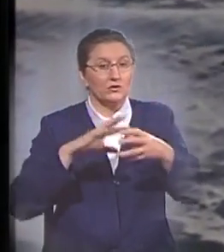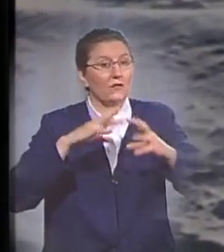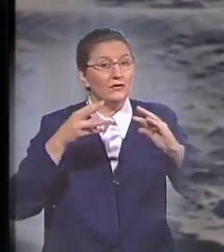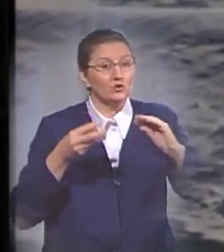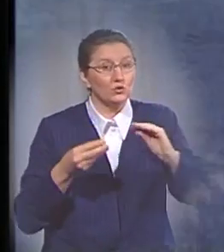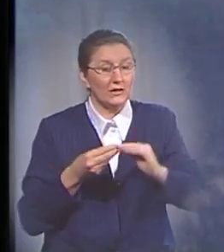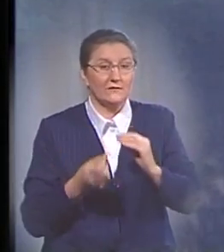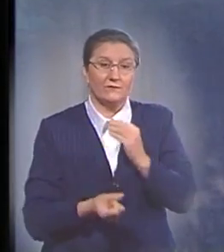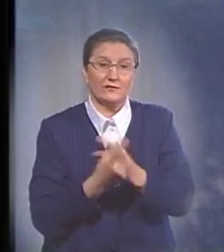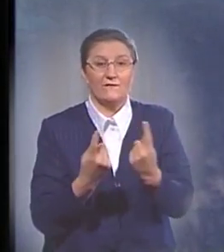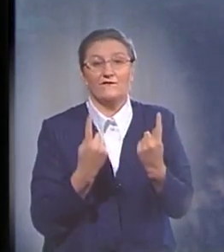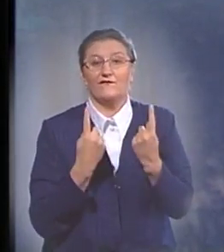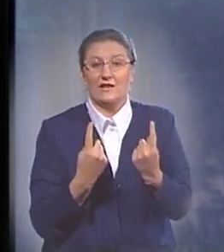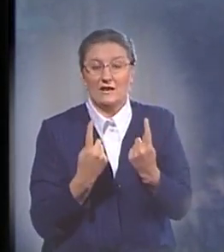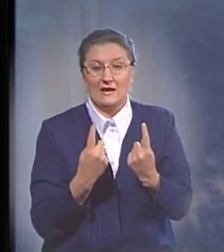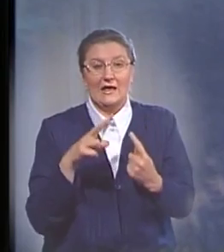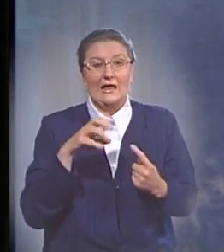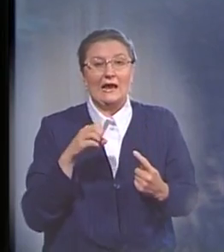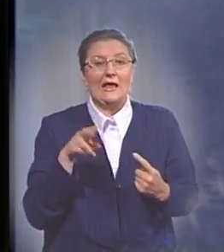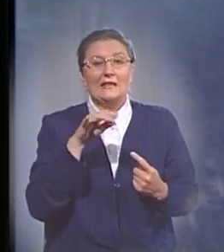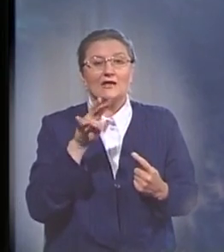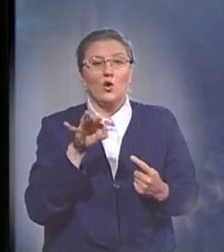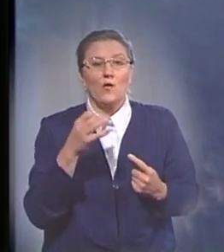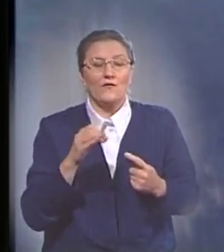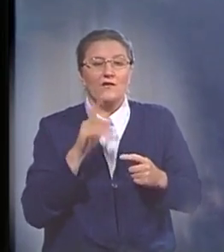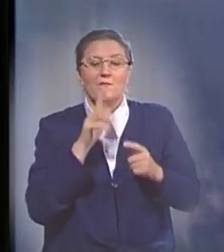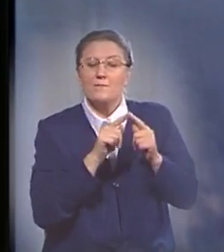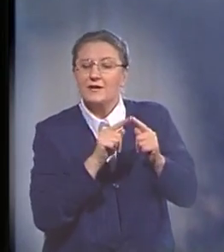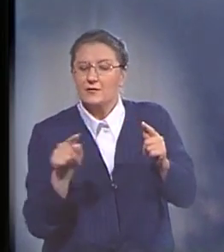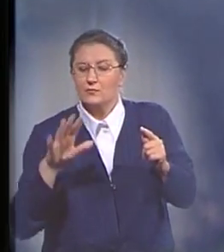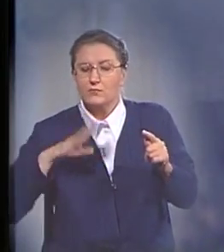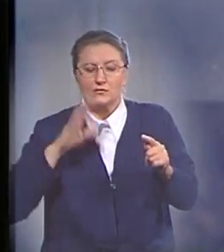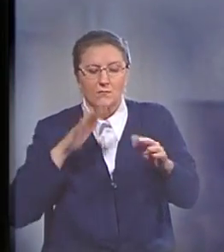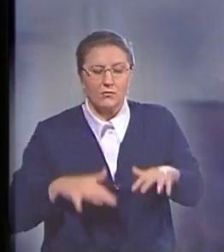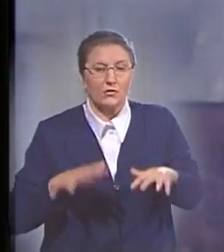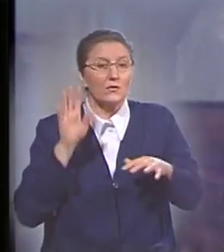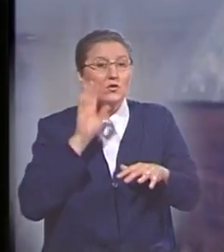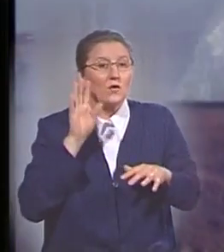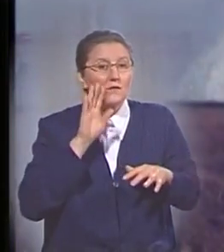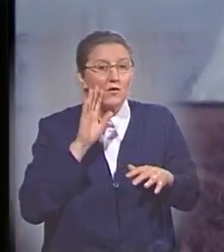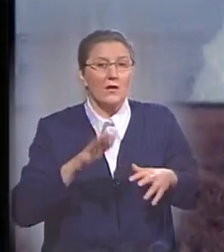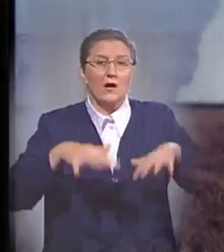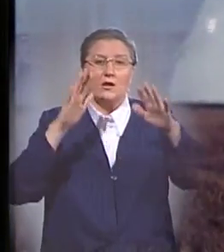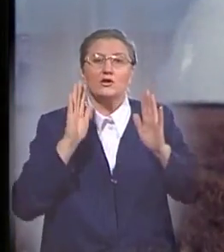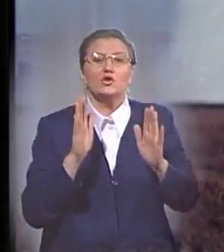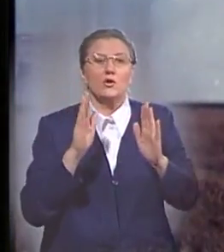вызвало великий ледниковый период после потопа. Но воды потопа обрушились не только с неба.